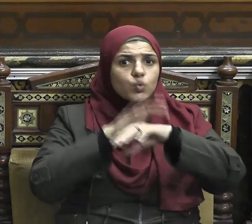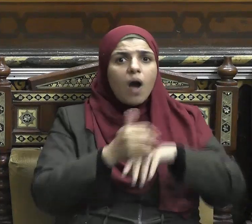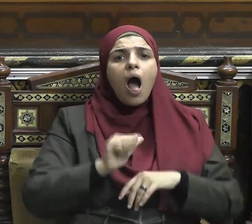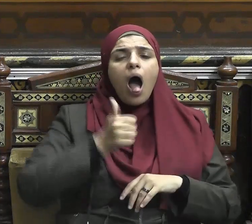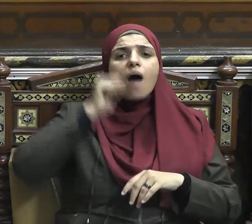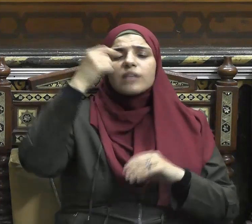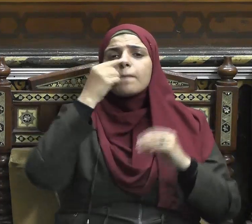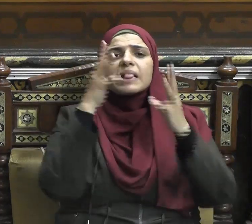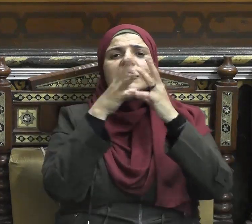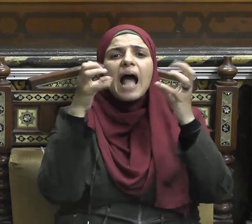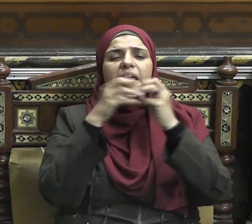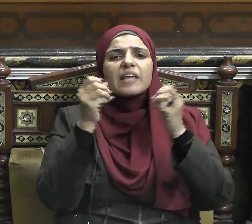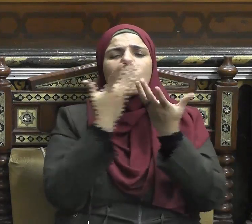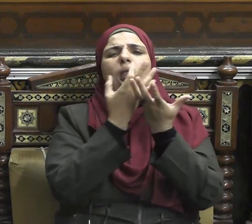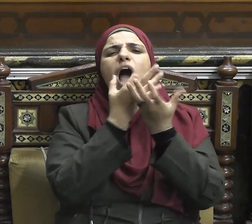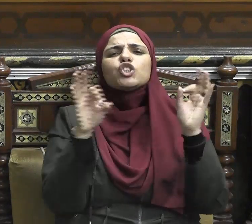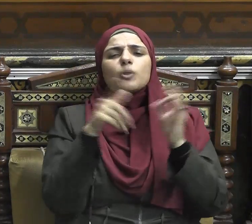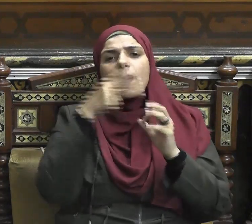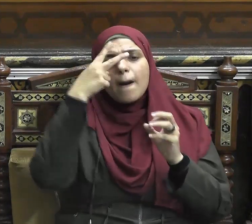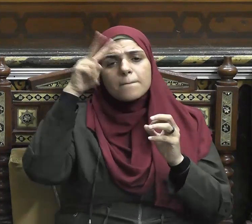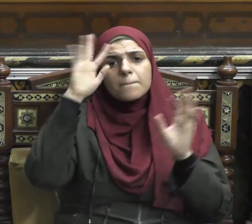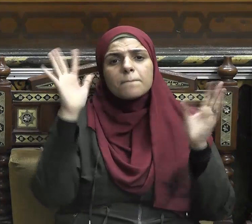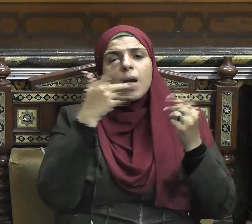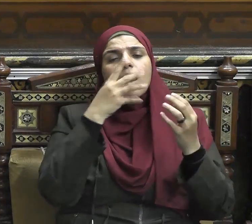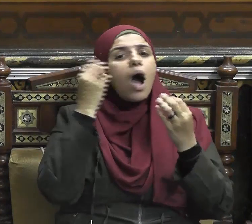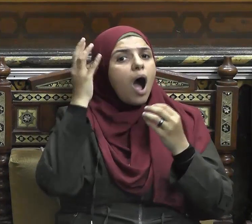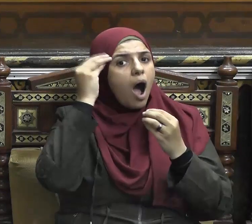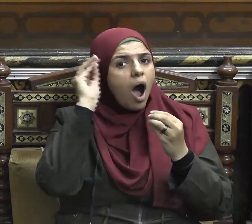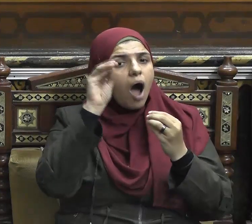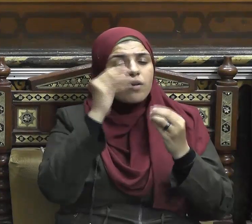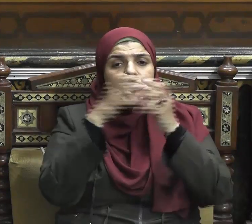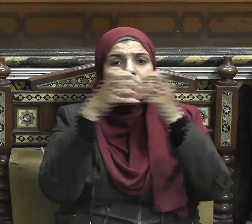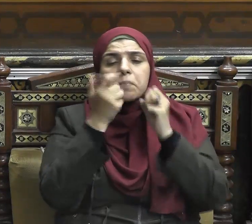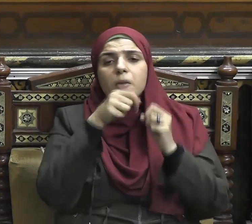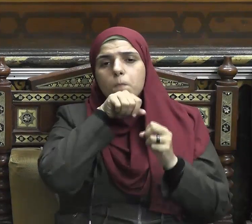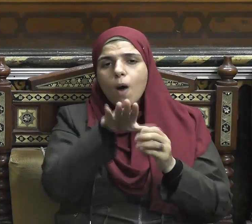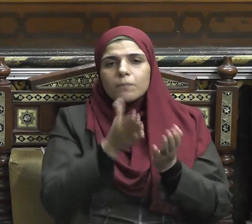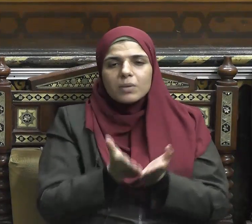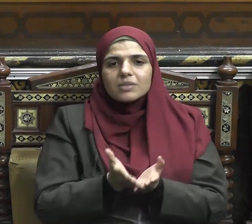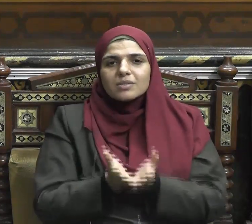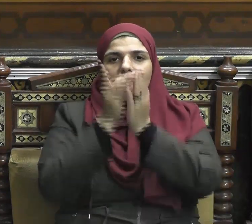أخلاق الإسلام فلا يصل إلى الناس منه إلا الخير والبر